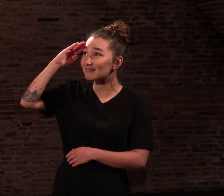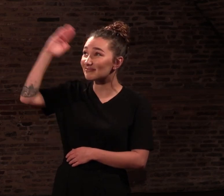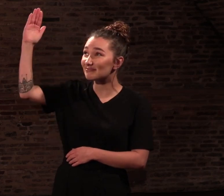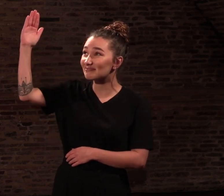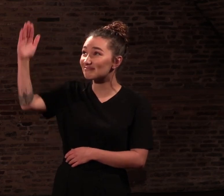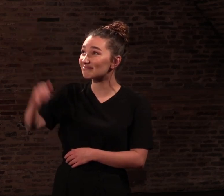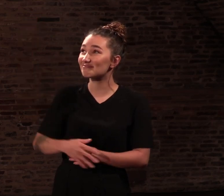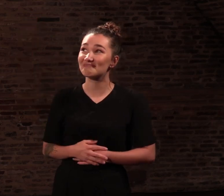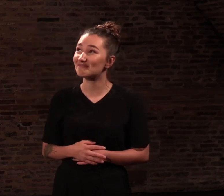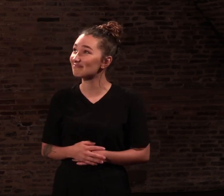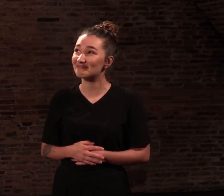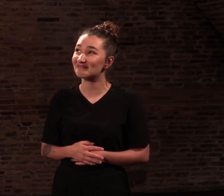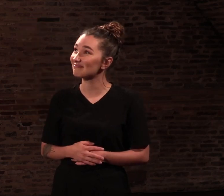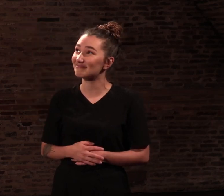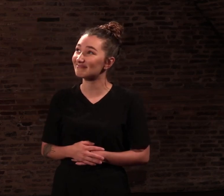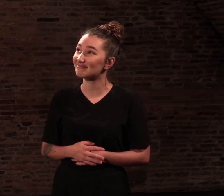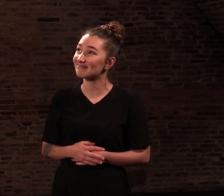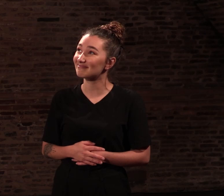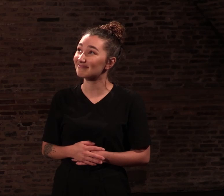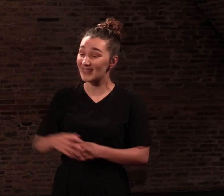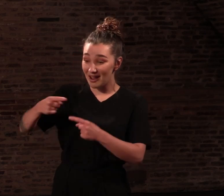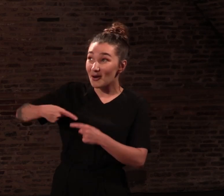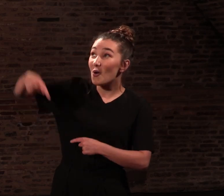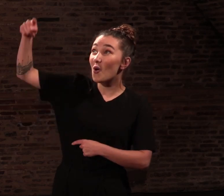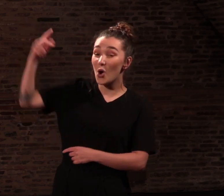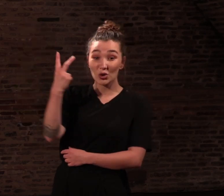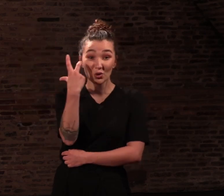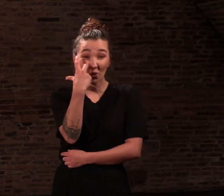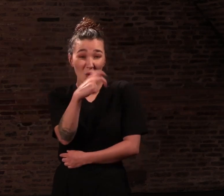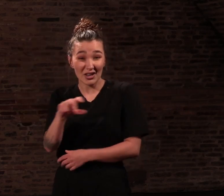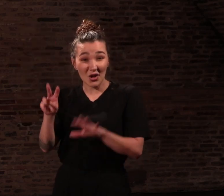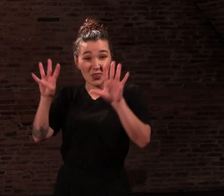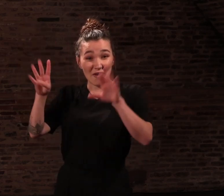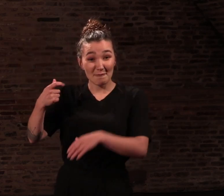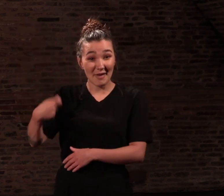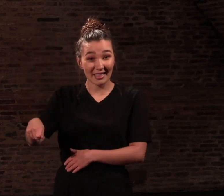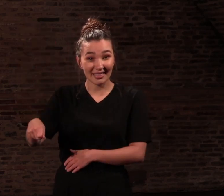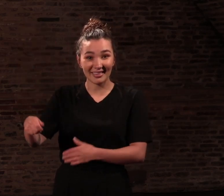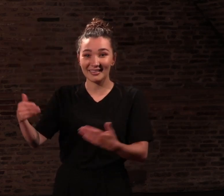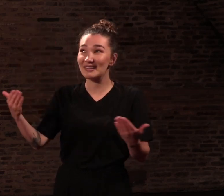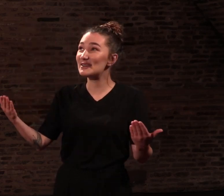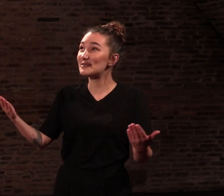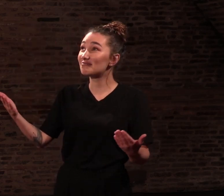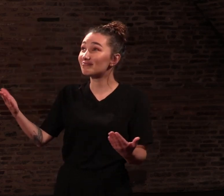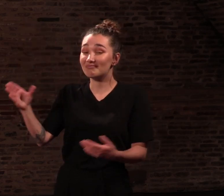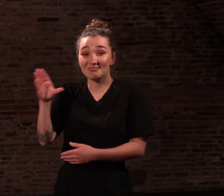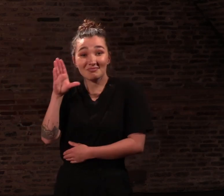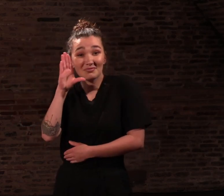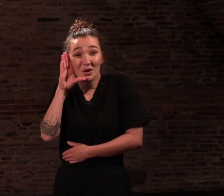Je la regarde avec tendresse. Là-haut, à 309 mètres, c'est un peu chez moi.